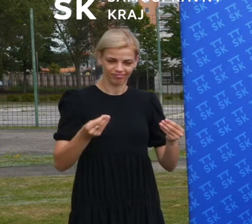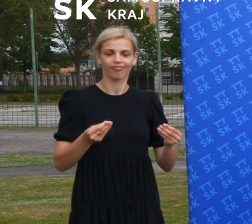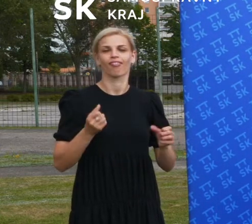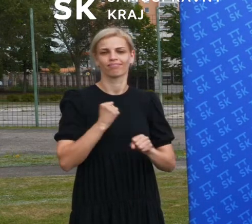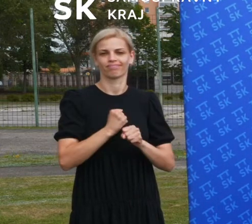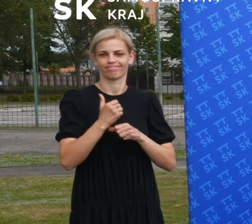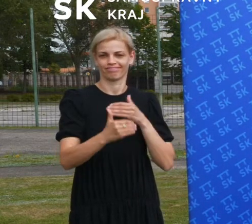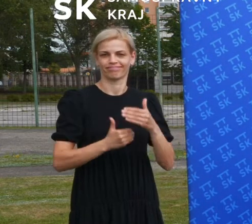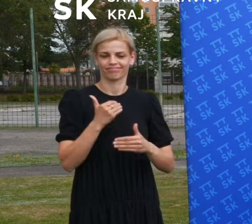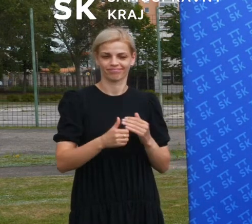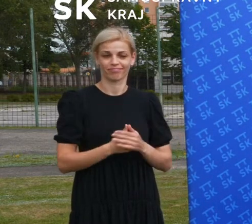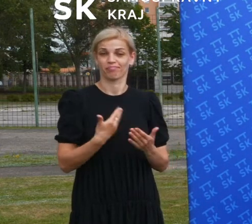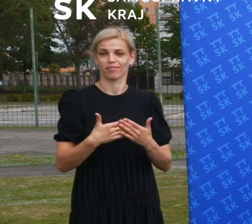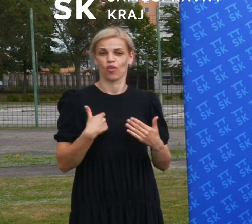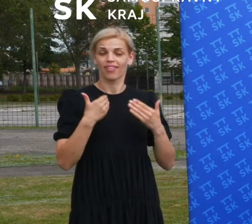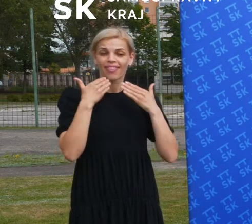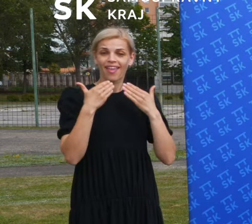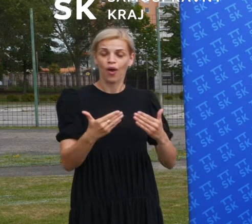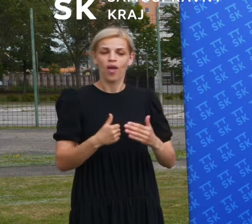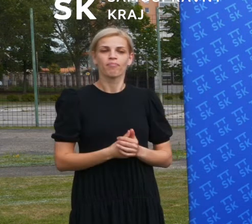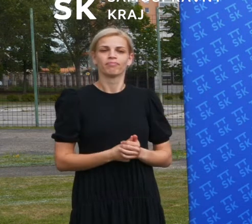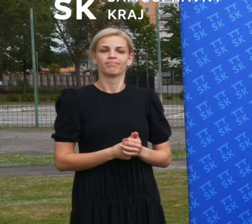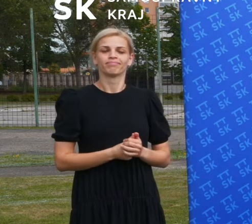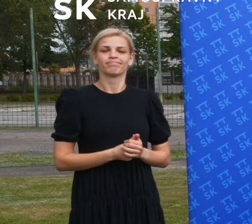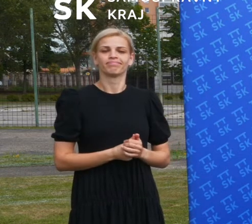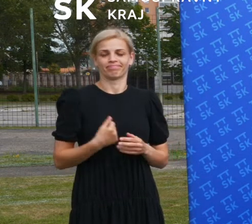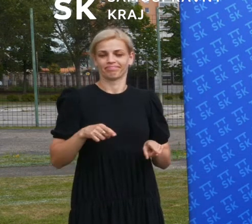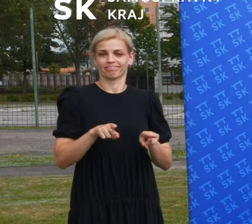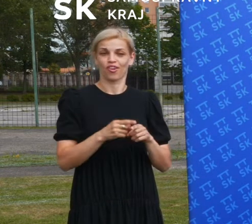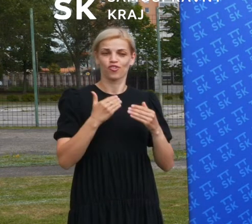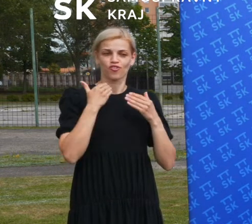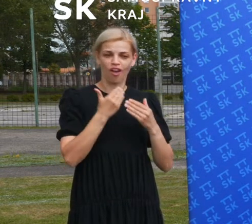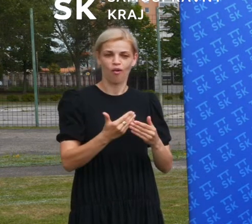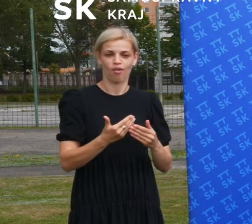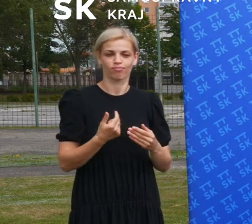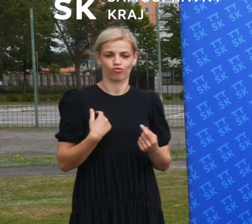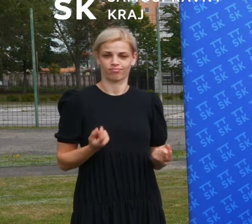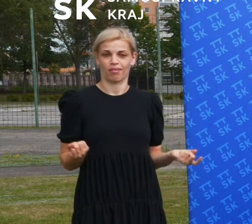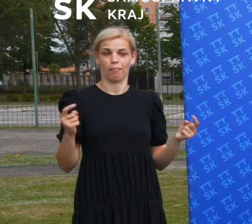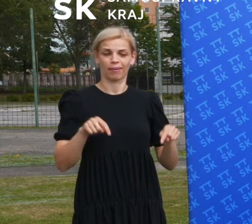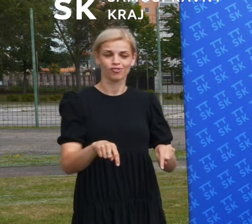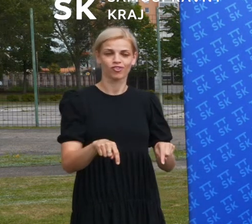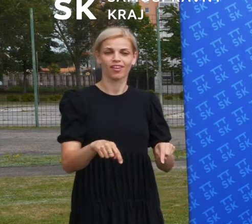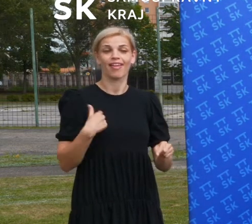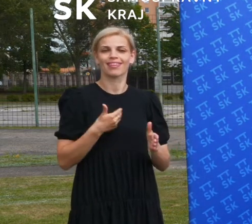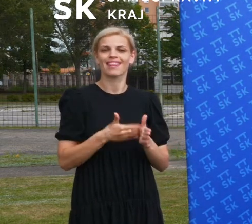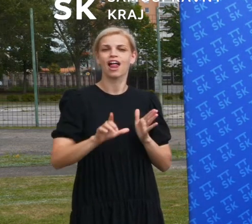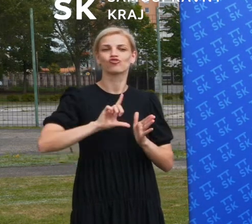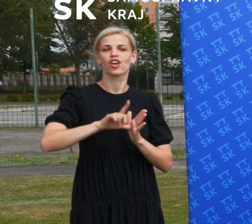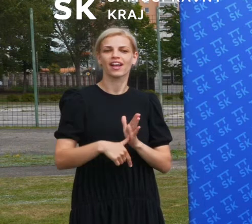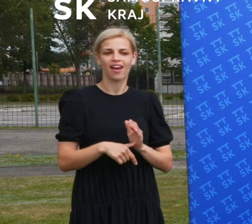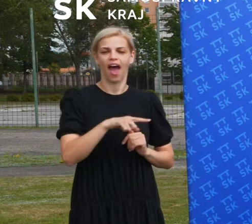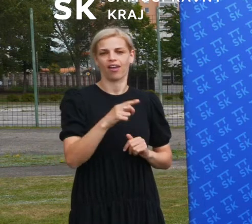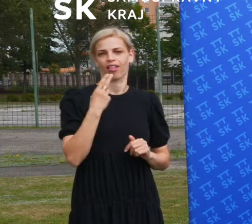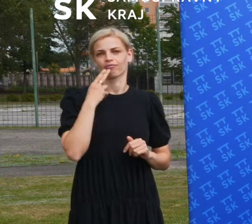ďakujem za to, že sme sa dostali a sme ďalším krajom, ktorý sa tomuto